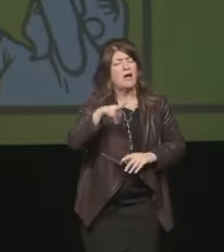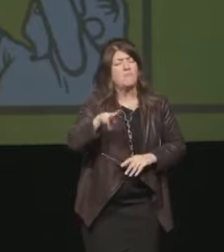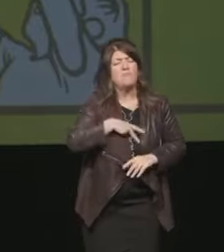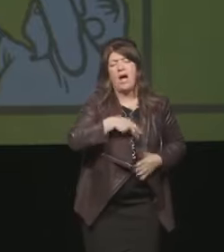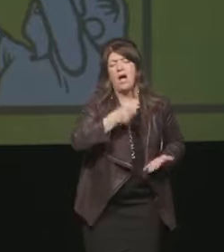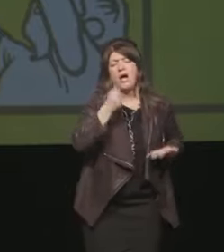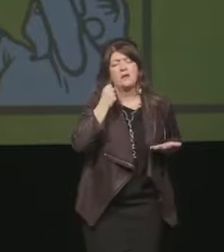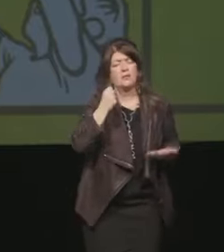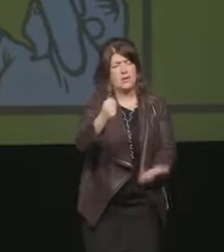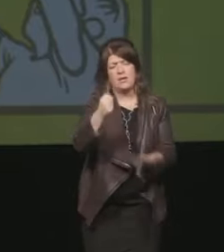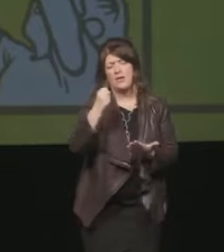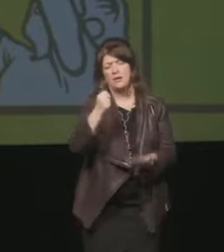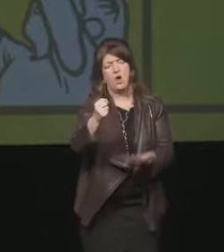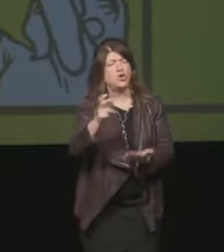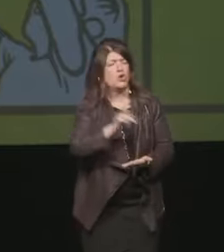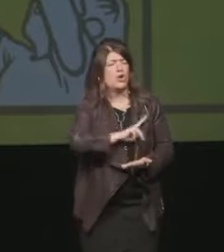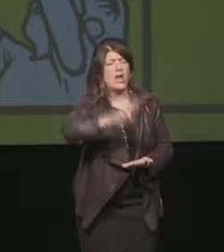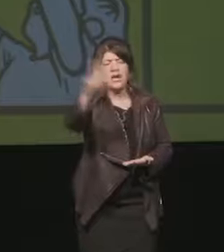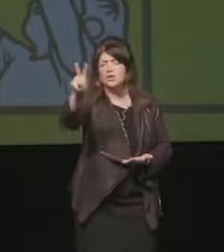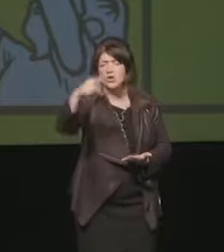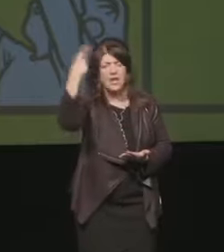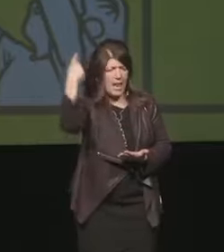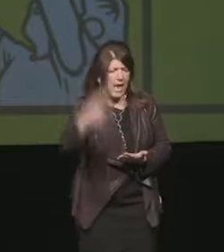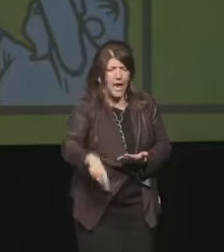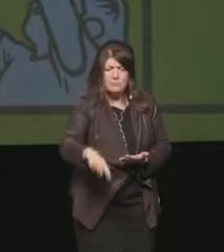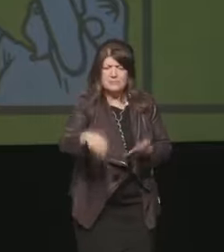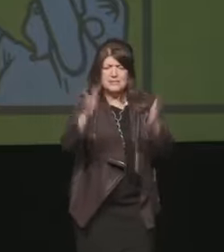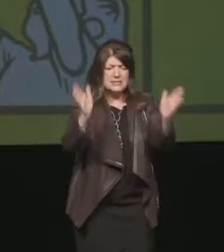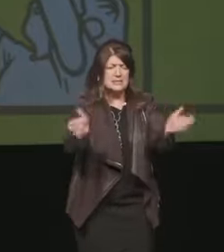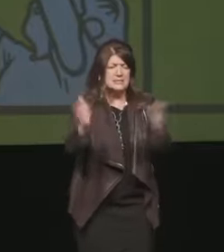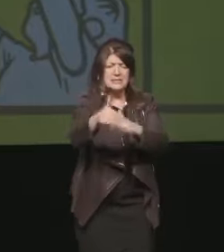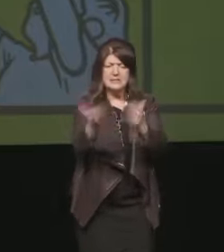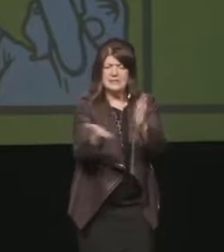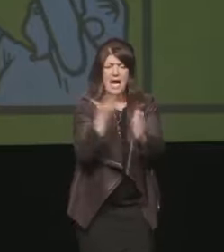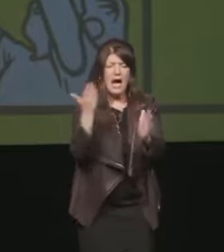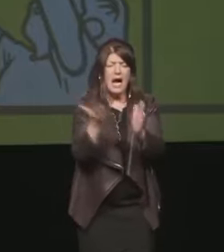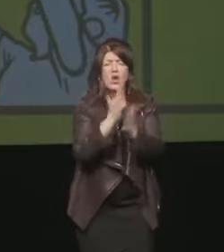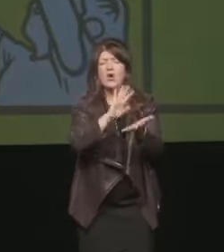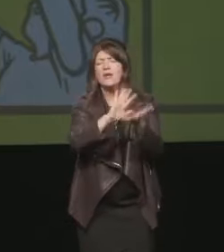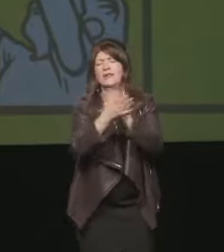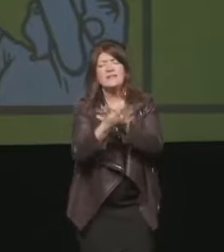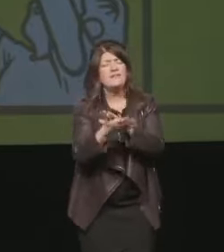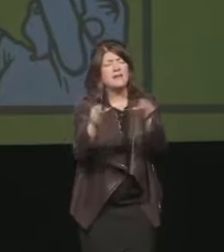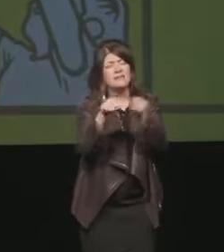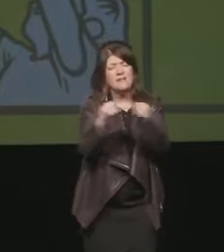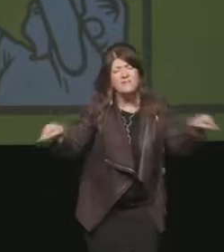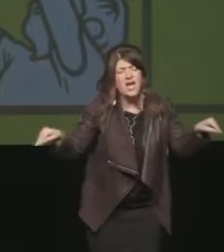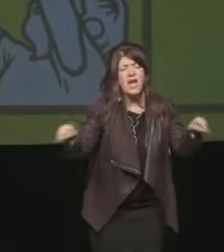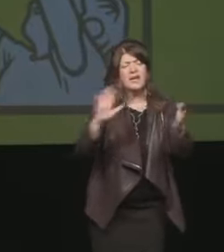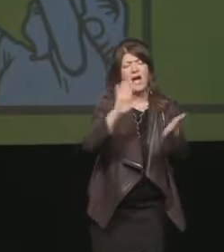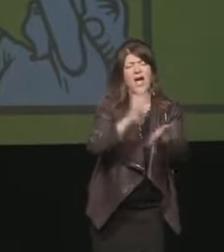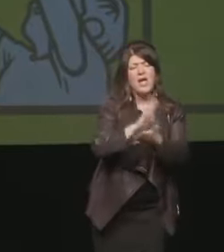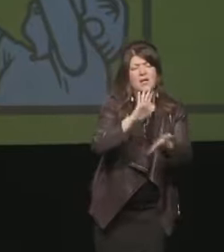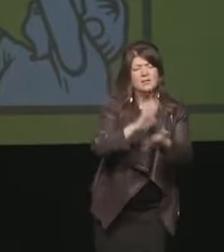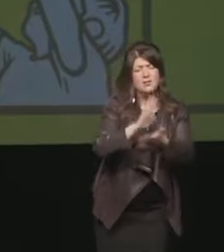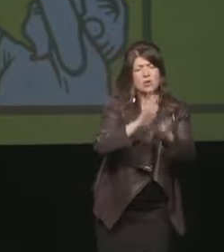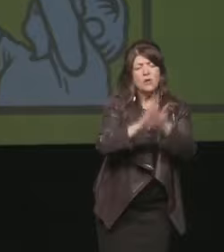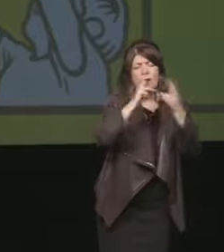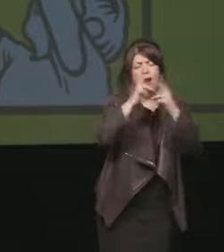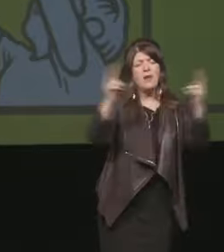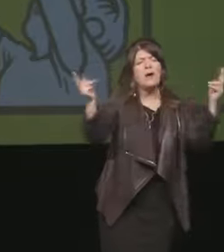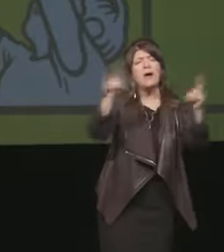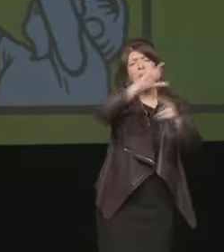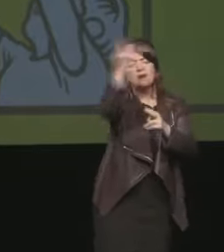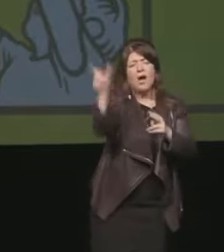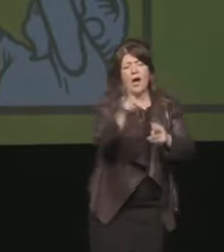culturale uno dei suoi punti di forza il salone di Torino è la fiera editoriale nazionale di conseguenza il bene del